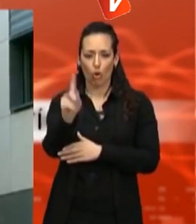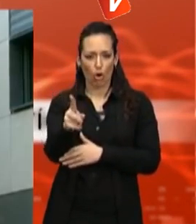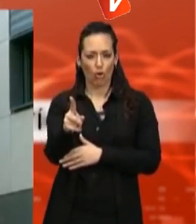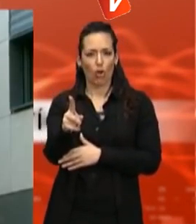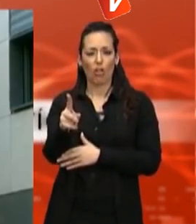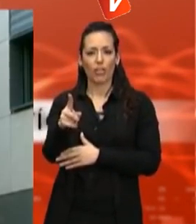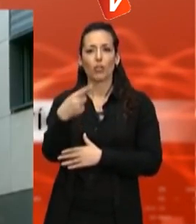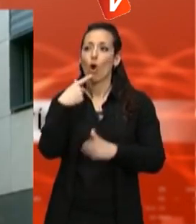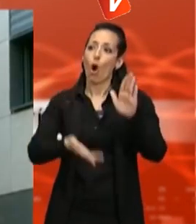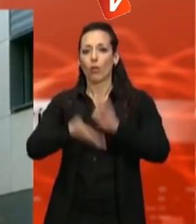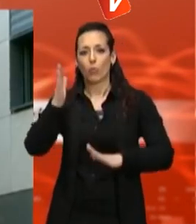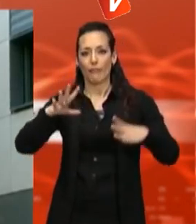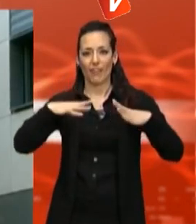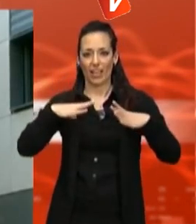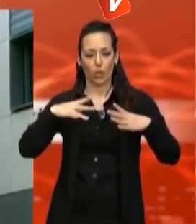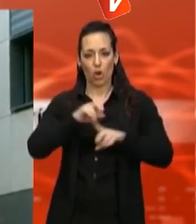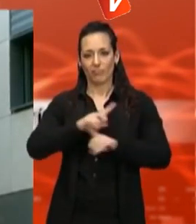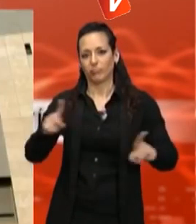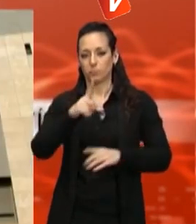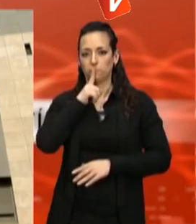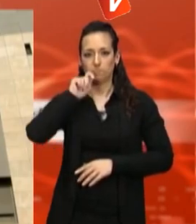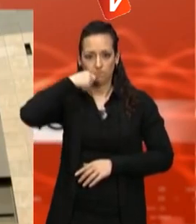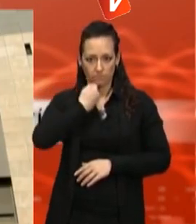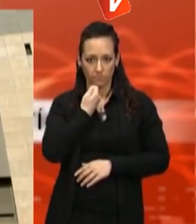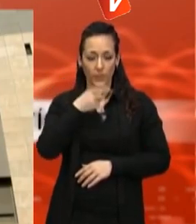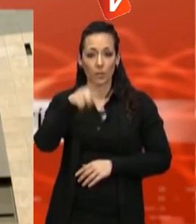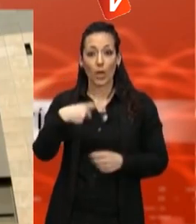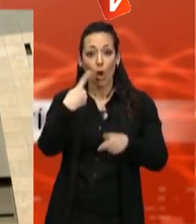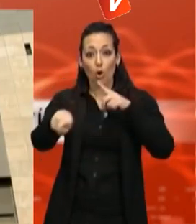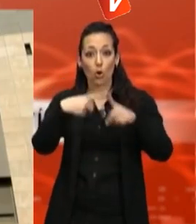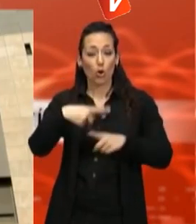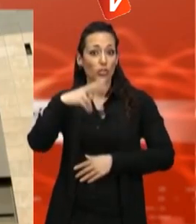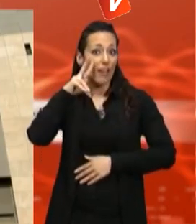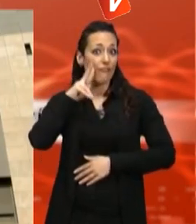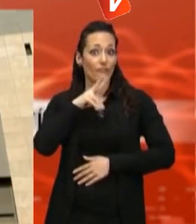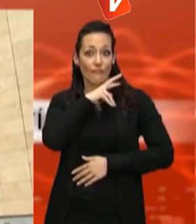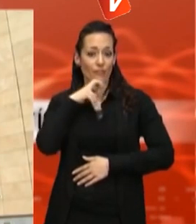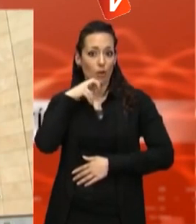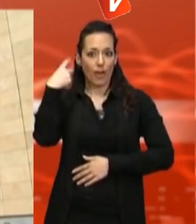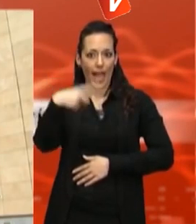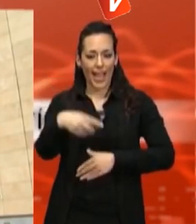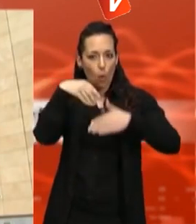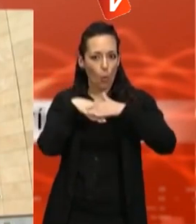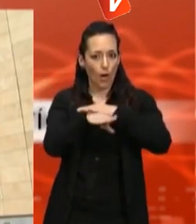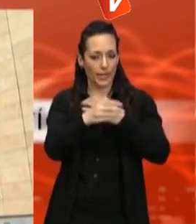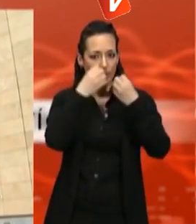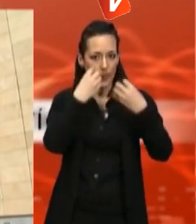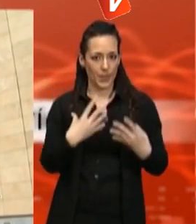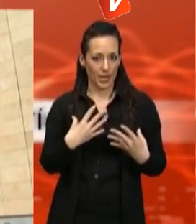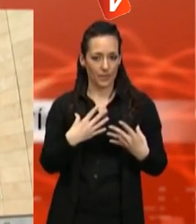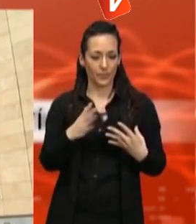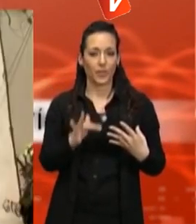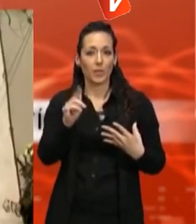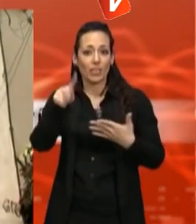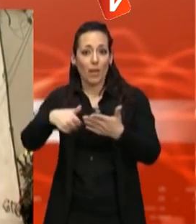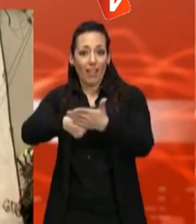de temps serem fora. El millor és no donar pistes. Els objectes valuosos s'han de guardar en llocs segurs. Si hi gravem a sobre, el DNI serà més